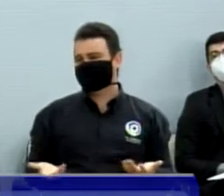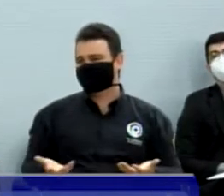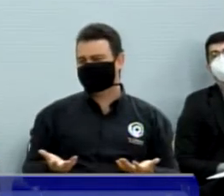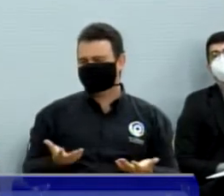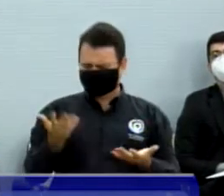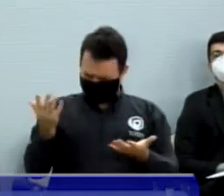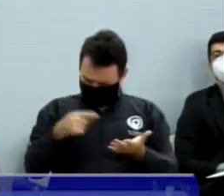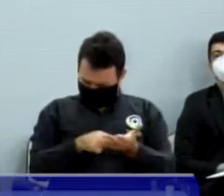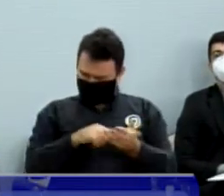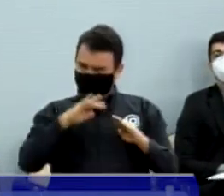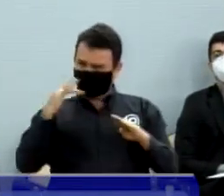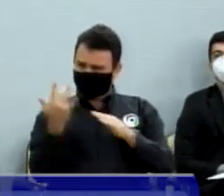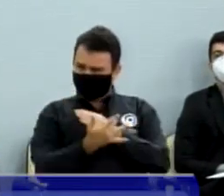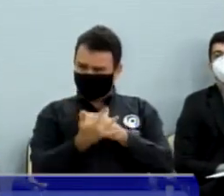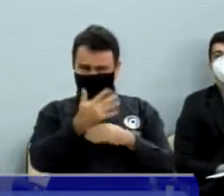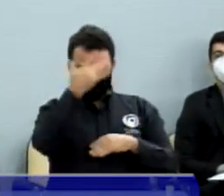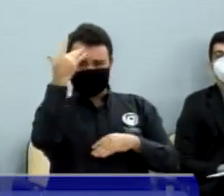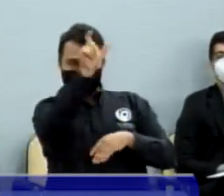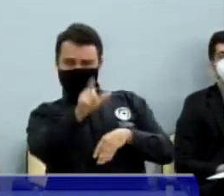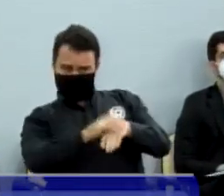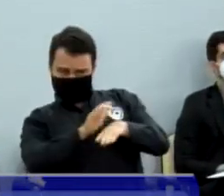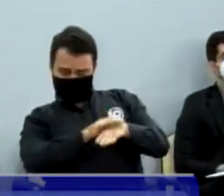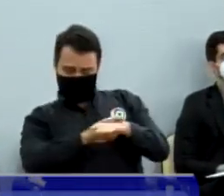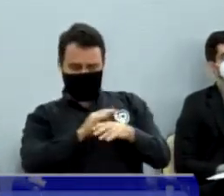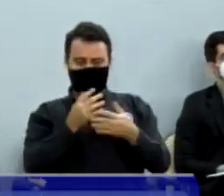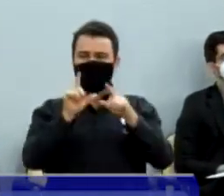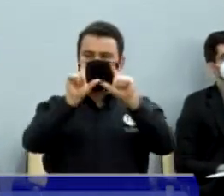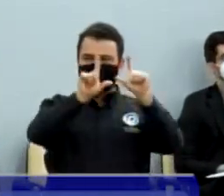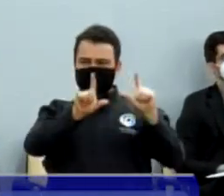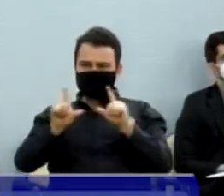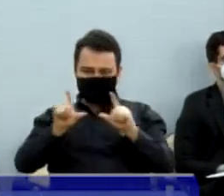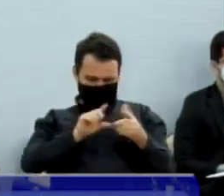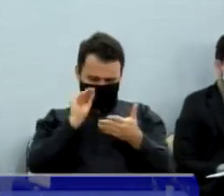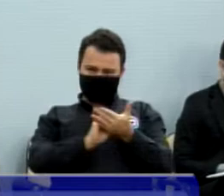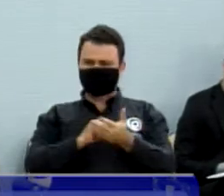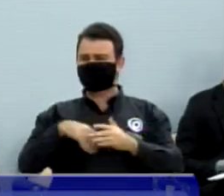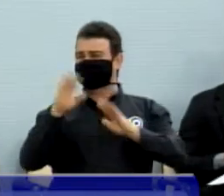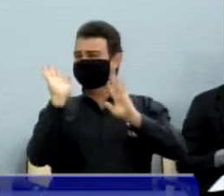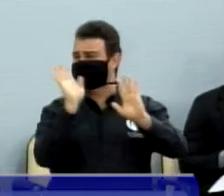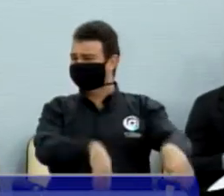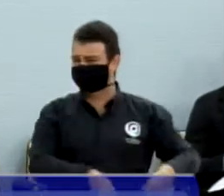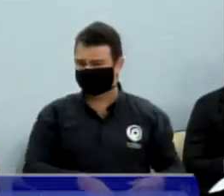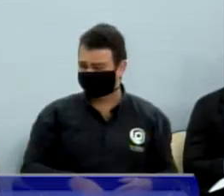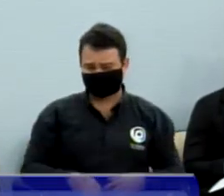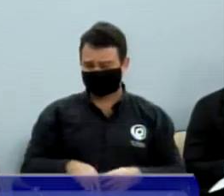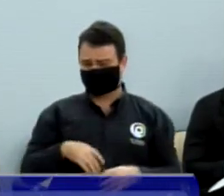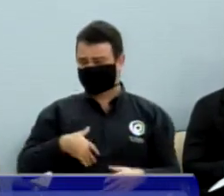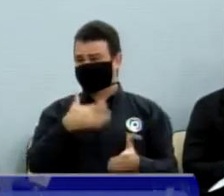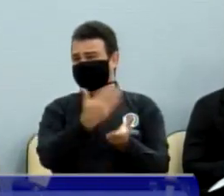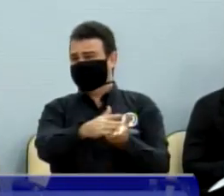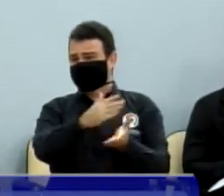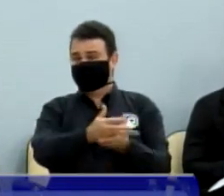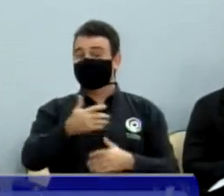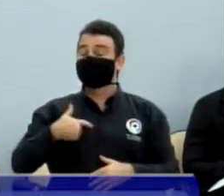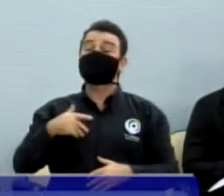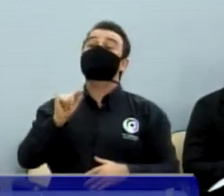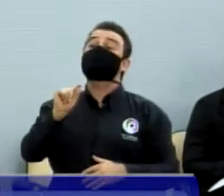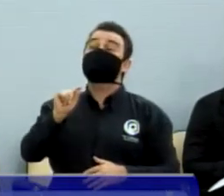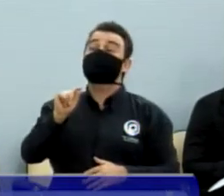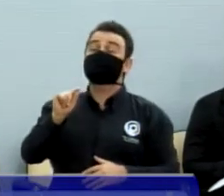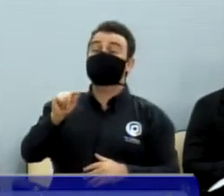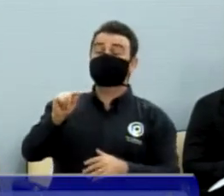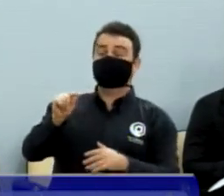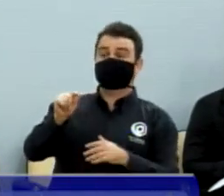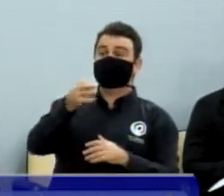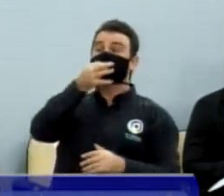ridículo, covarde. Como eu falei, eu já havia me posicionado contra, já havia gravado desde ontem. Sou contra esse aumento.